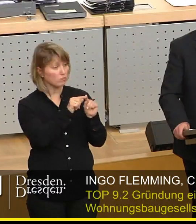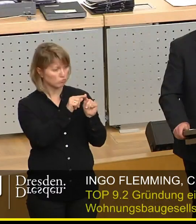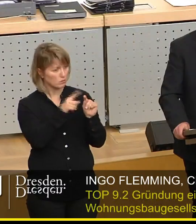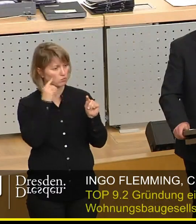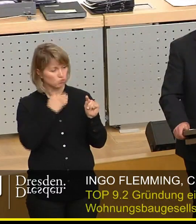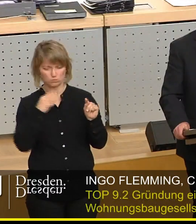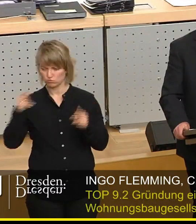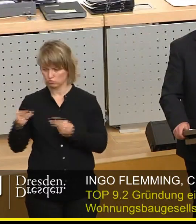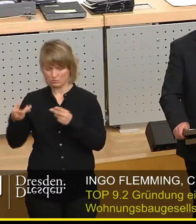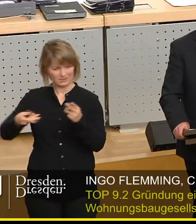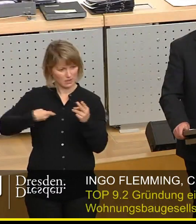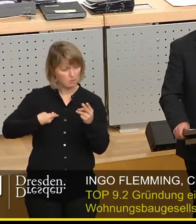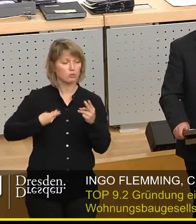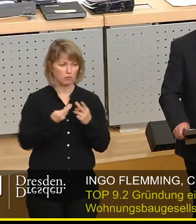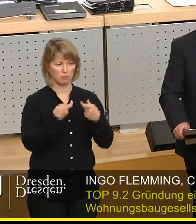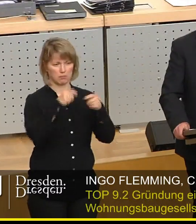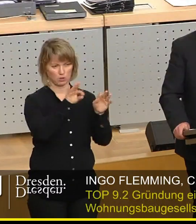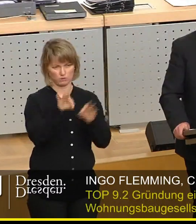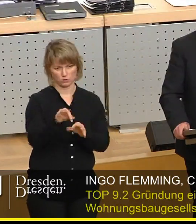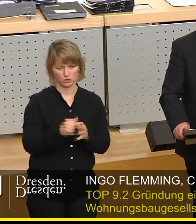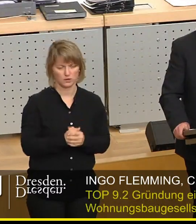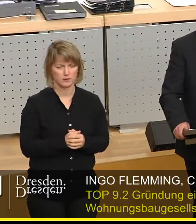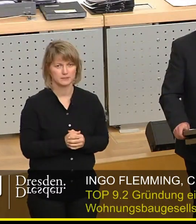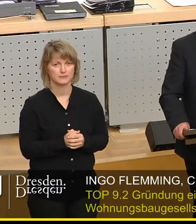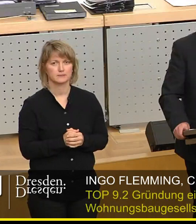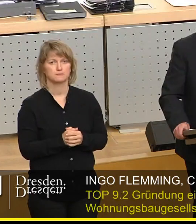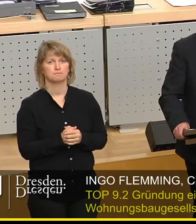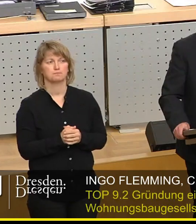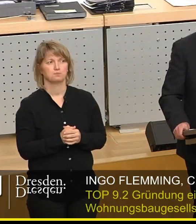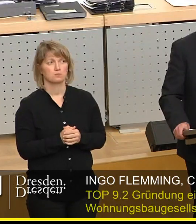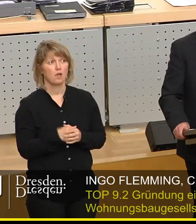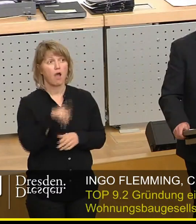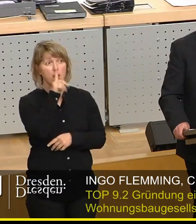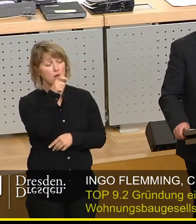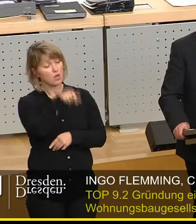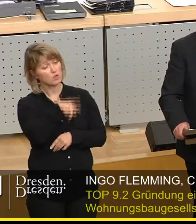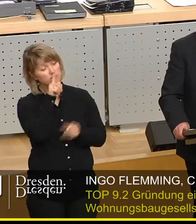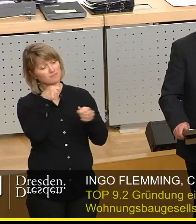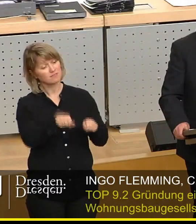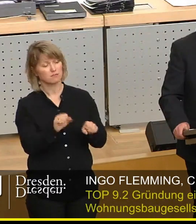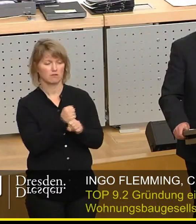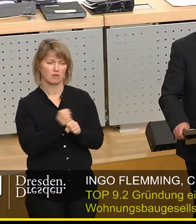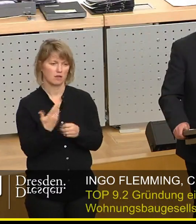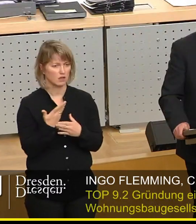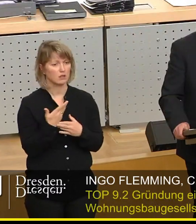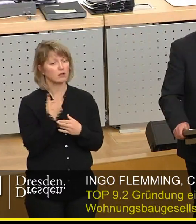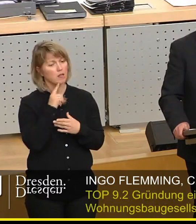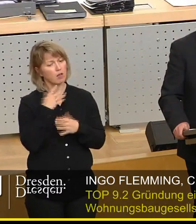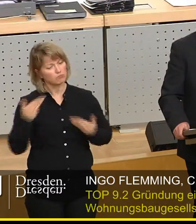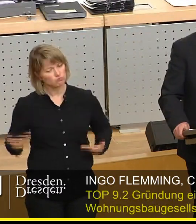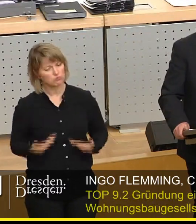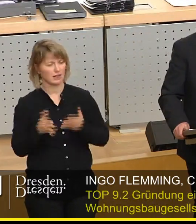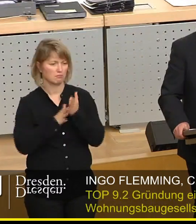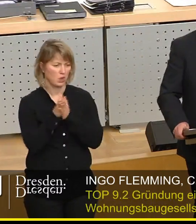sozialen Wohnungsbau zu errichten und nur das kann nicht mit Zwang passieren wir sind da eher für Motivation